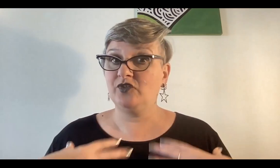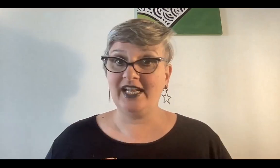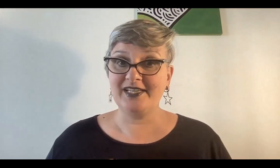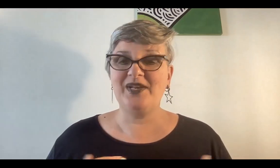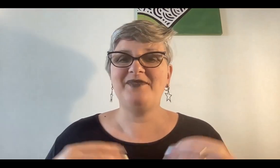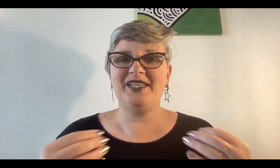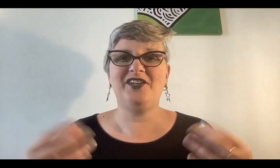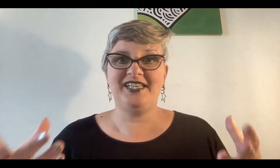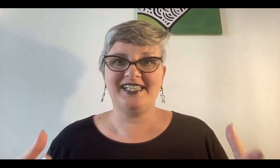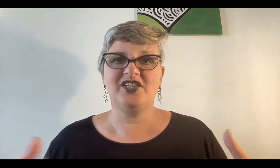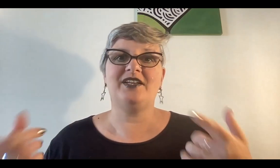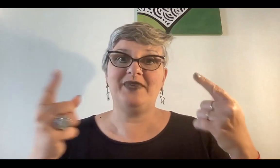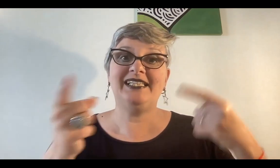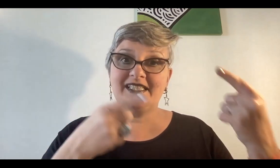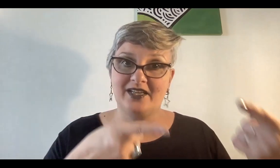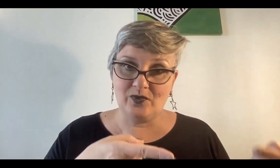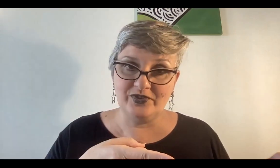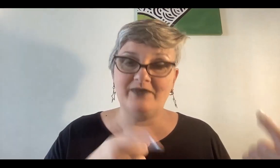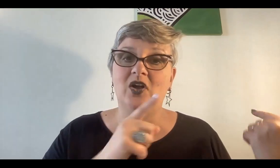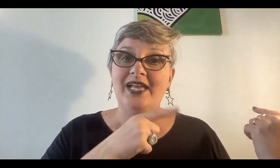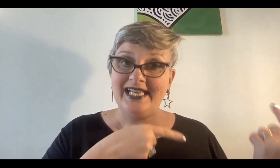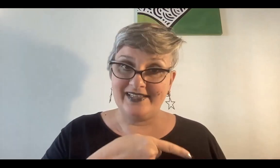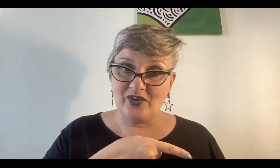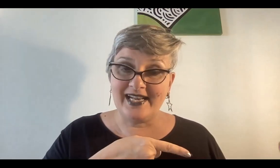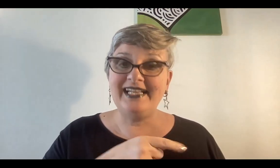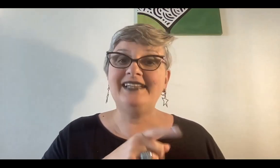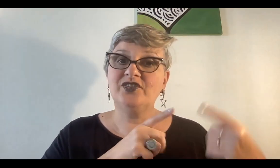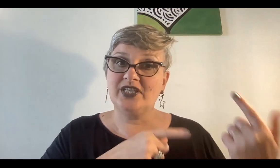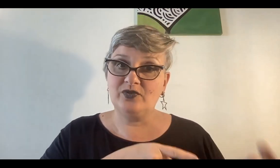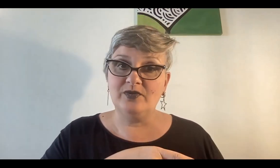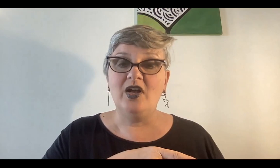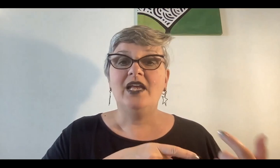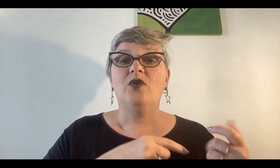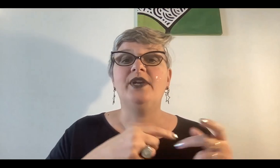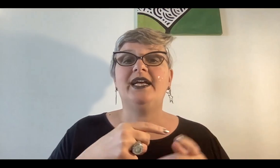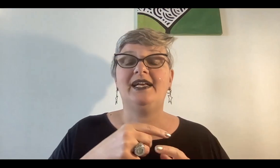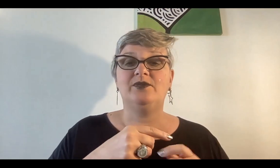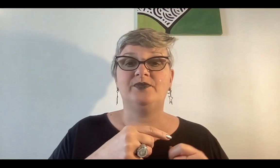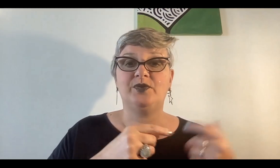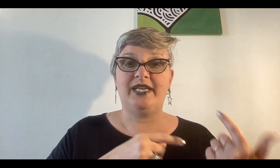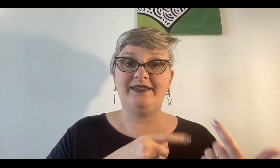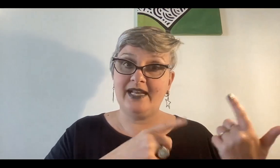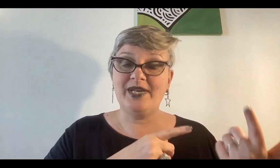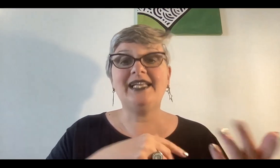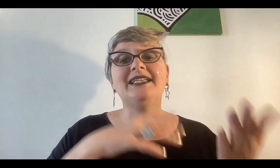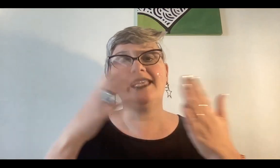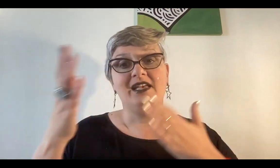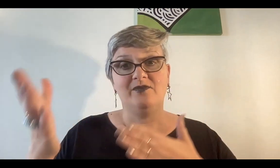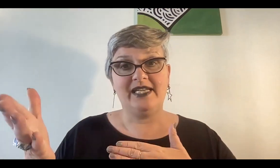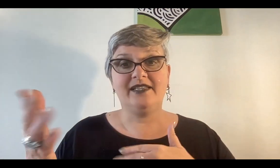en todas las escuelas de Misterio e Iniciaciones. Mirá el taller de ocultismo que estoy regalando. Ya estuvo una entrega, una clase. Van a